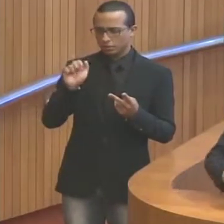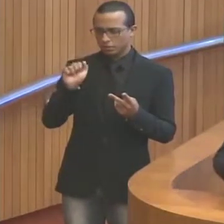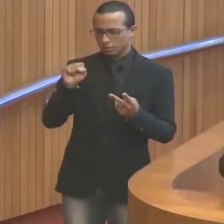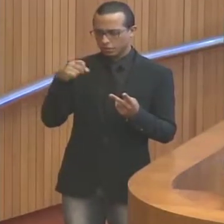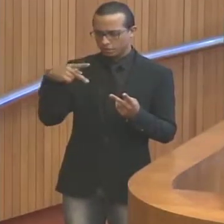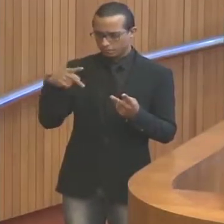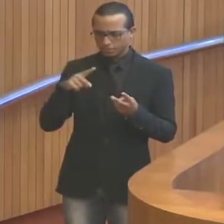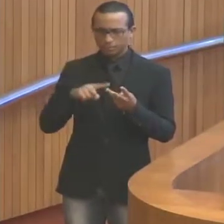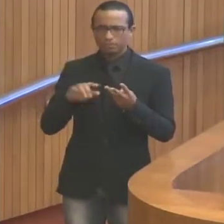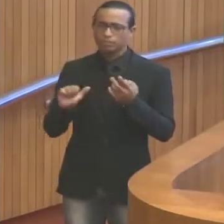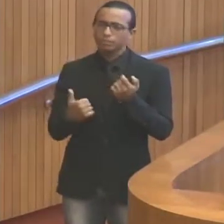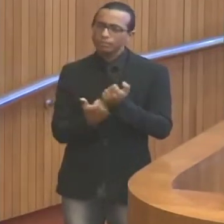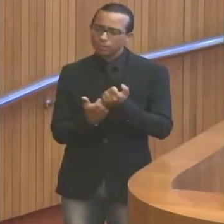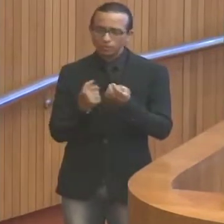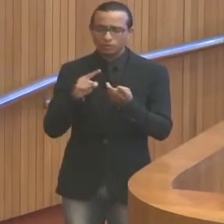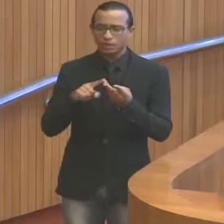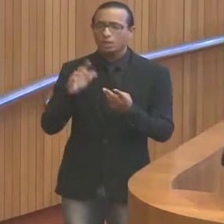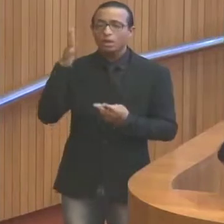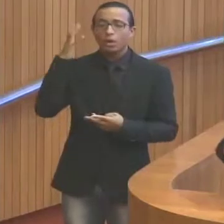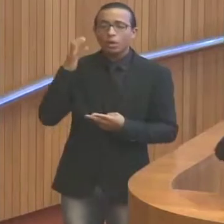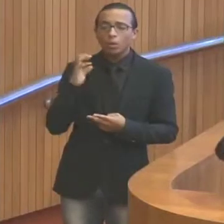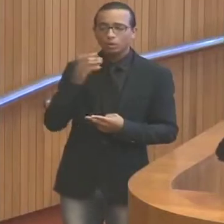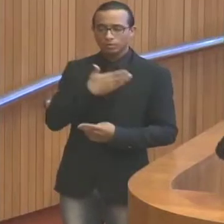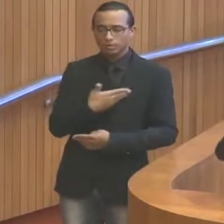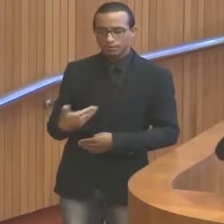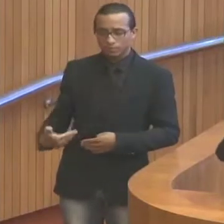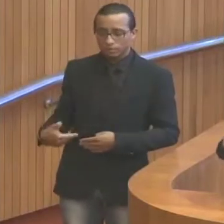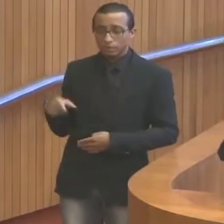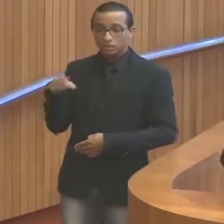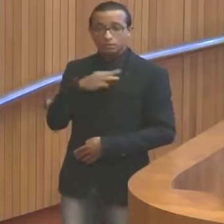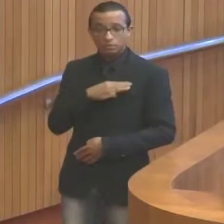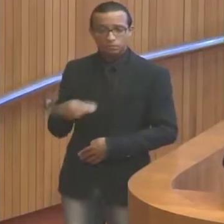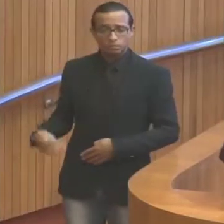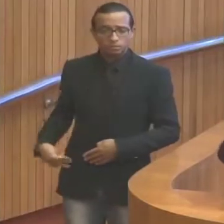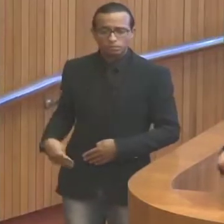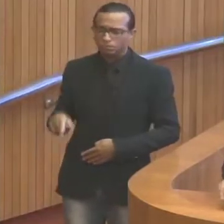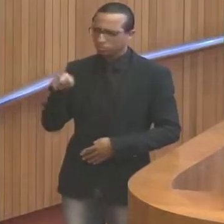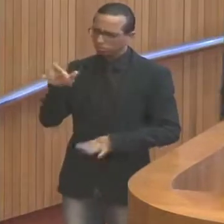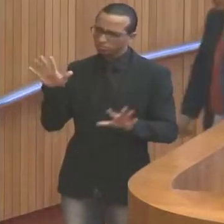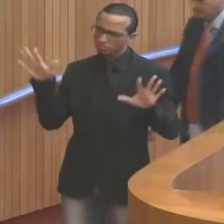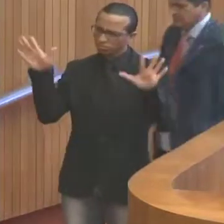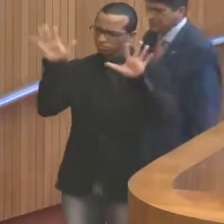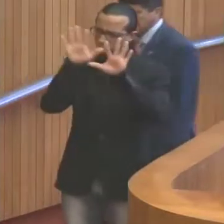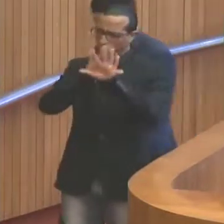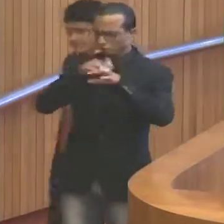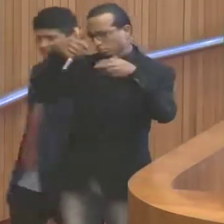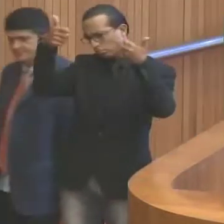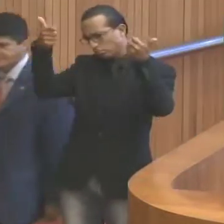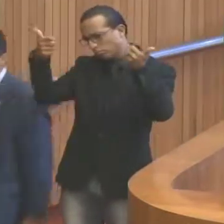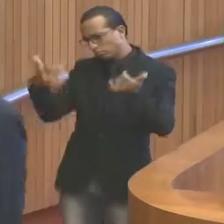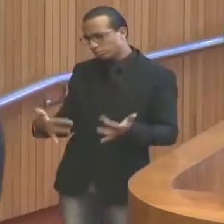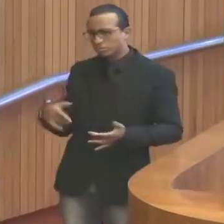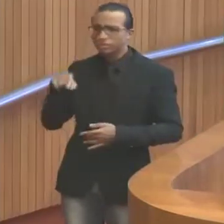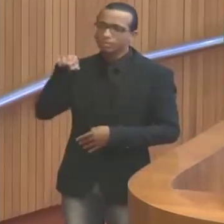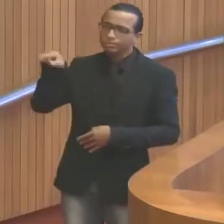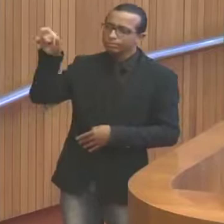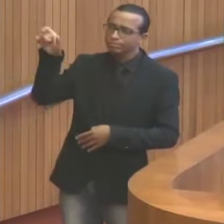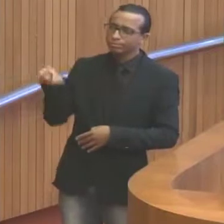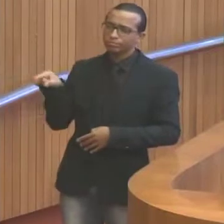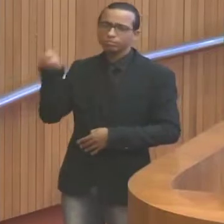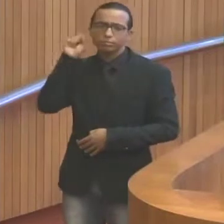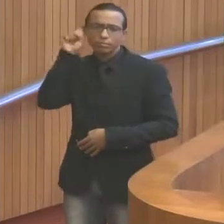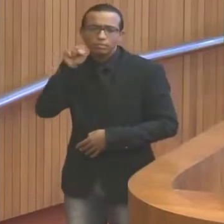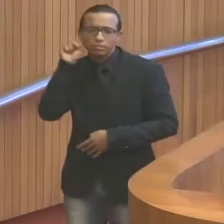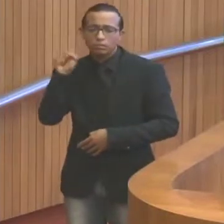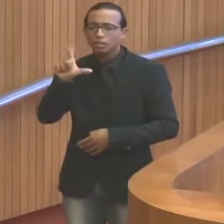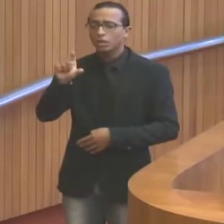presença da nossa governadora, Rosiana Sarney, aonde o ministro foi muito bem quando disse, O senador Lobo Filho